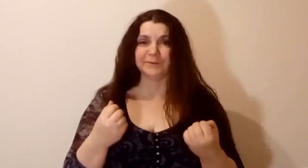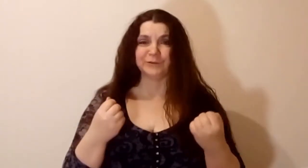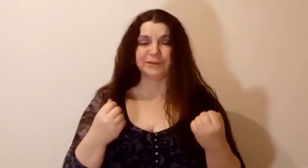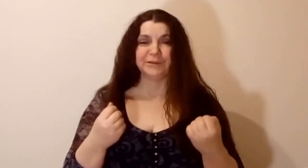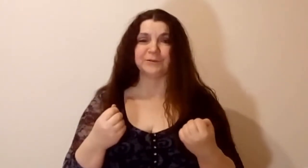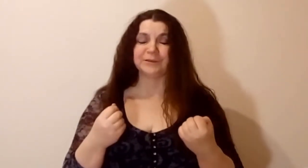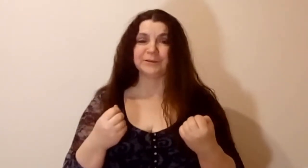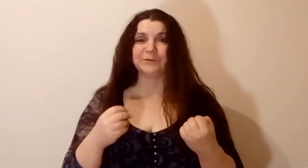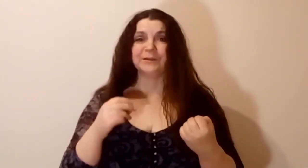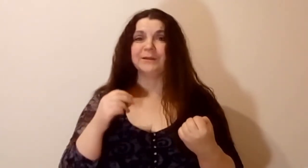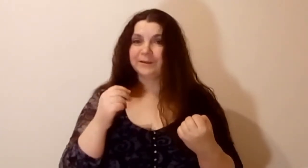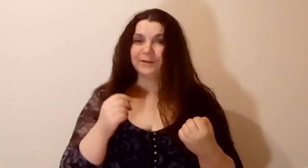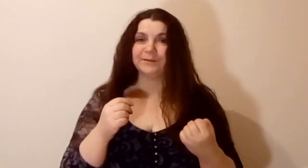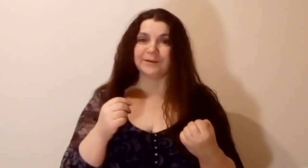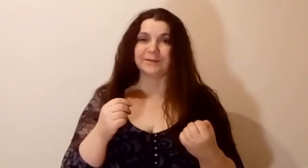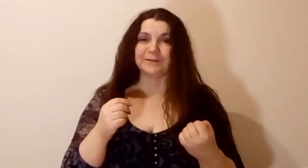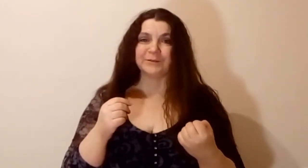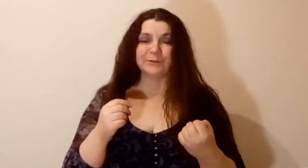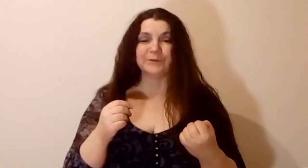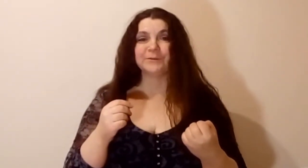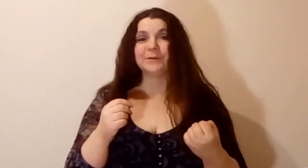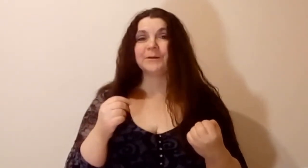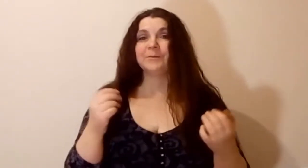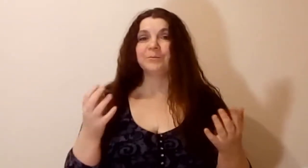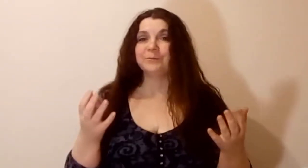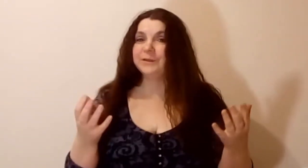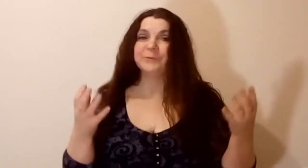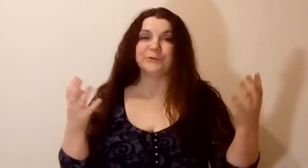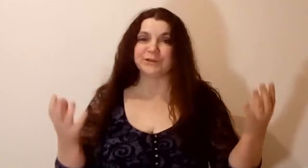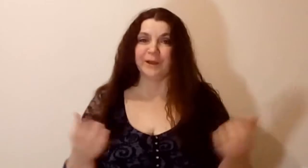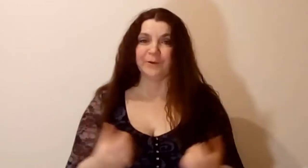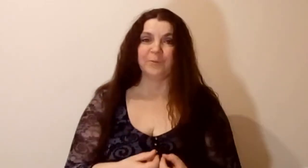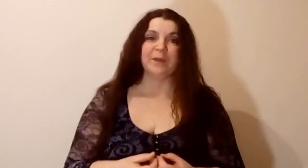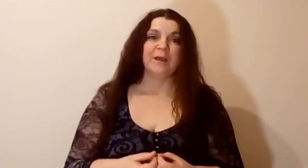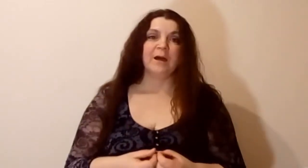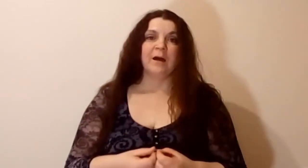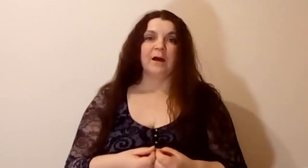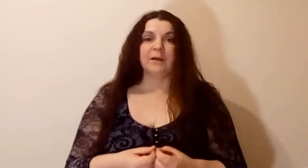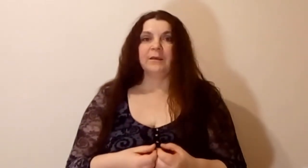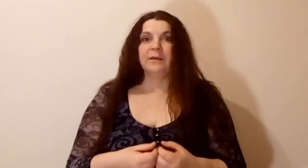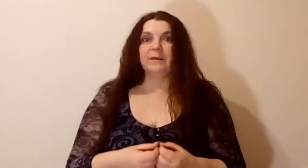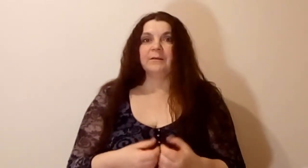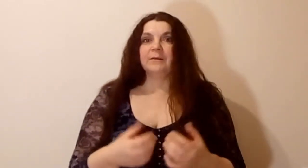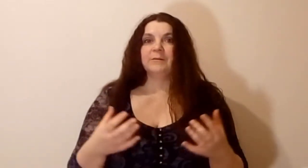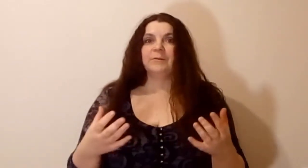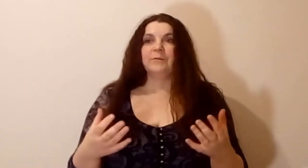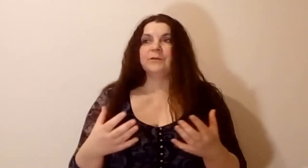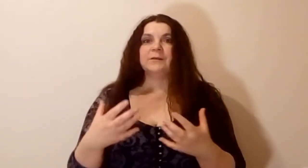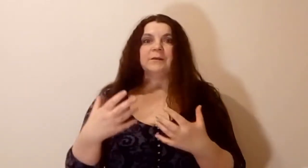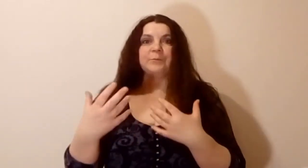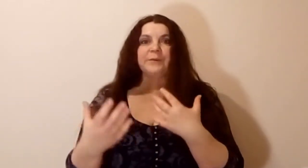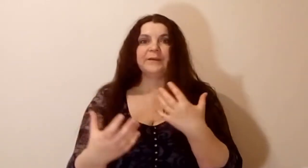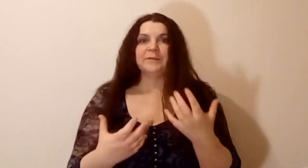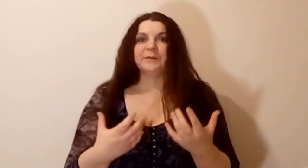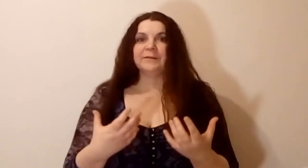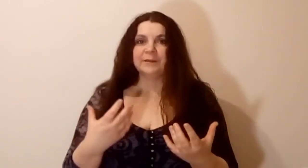мужчин вот эти вот интересные чувства не получаю. И вот, в принципе, если